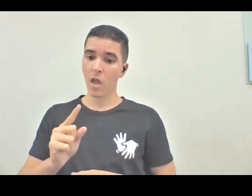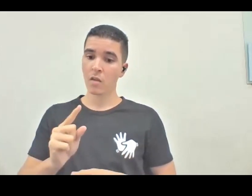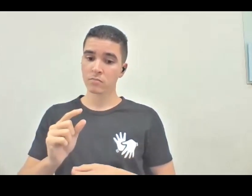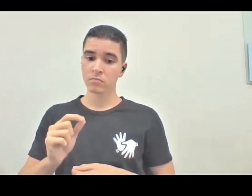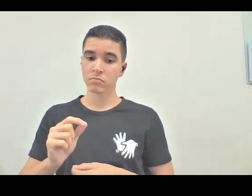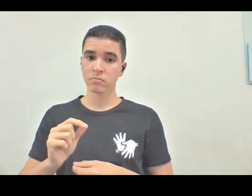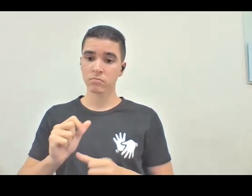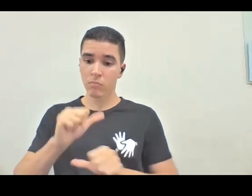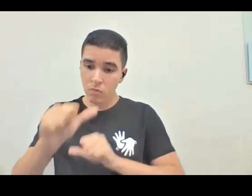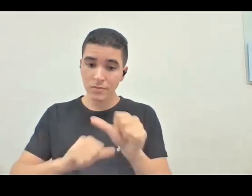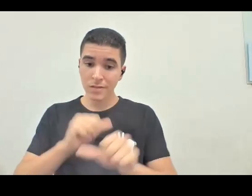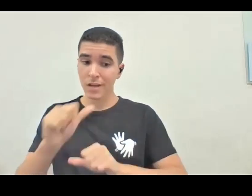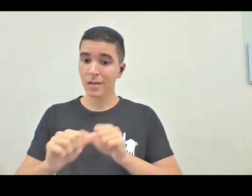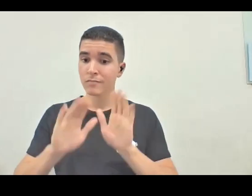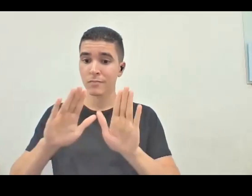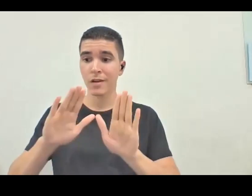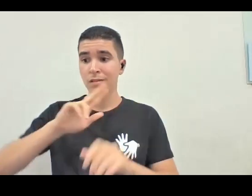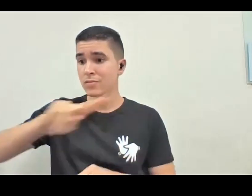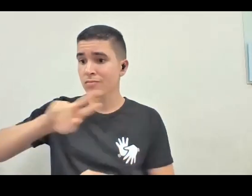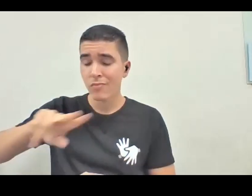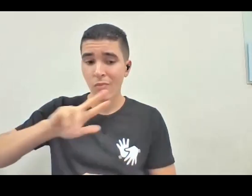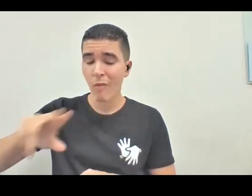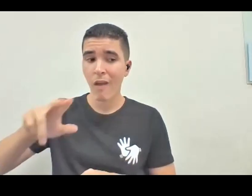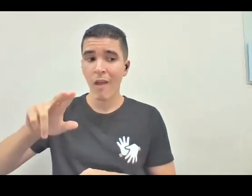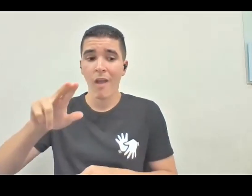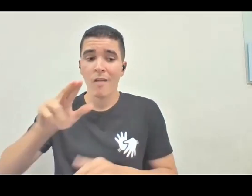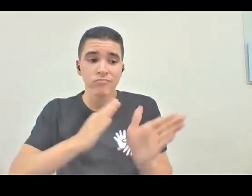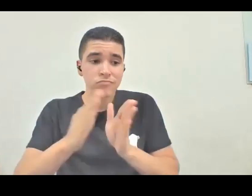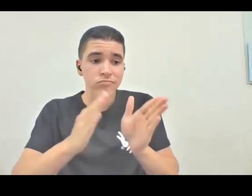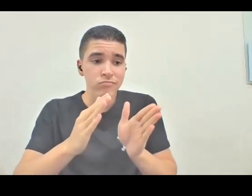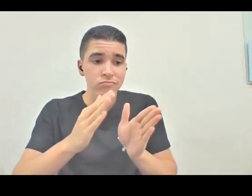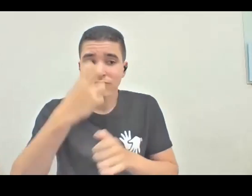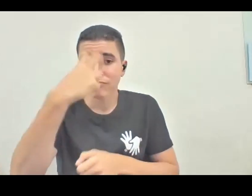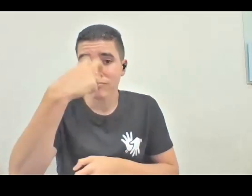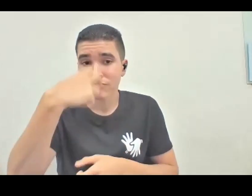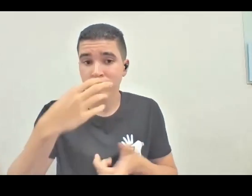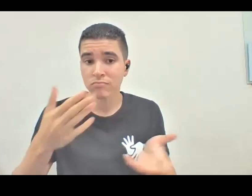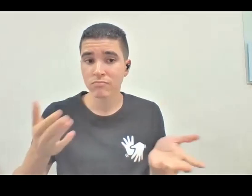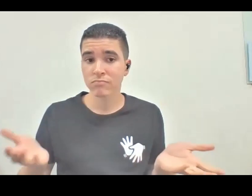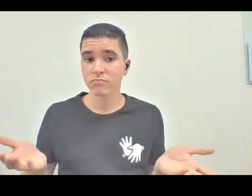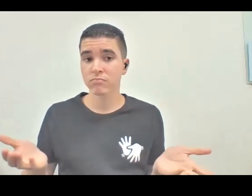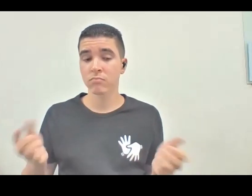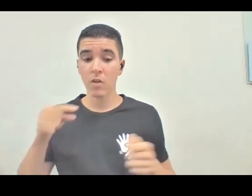acessível para pessoas com deficiência visual. E com essa informação, quando a Bete falou isso,